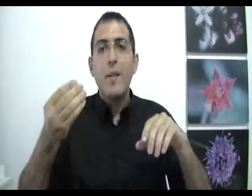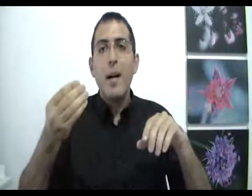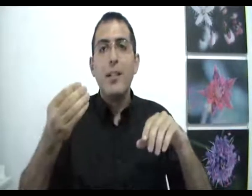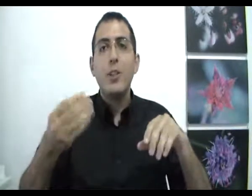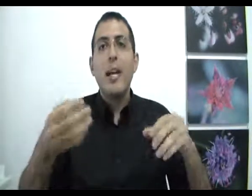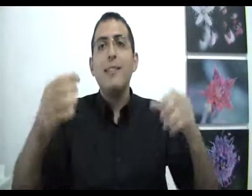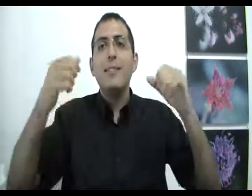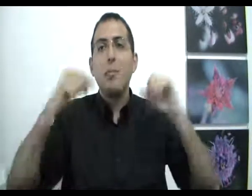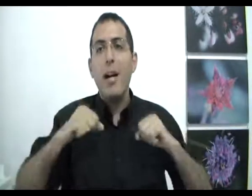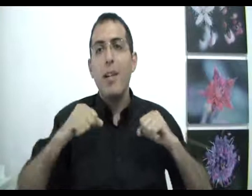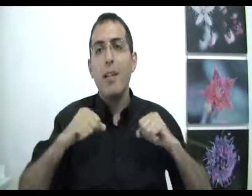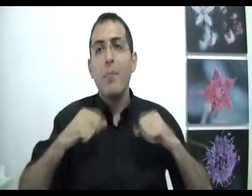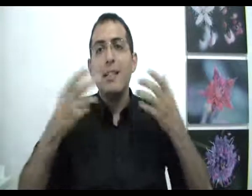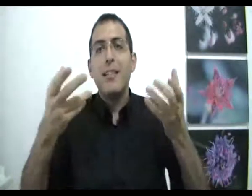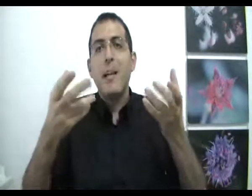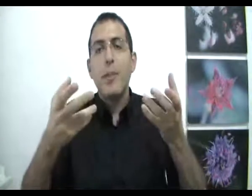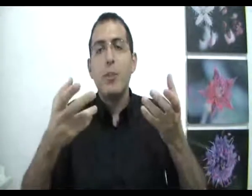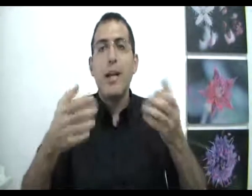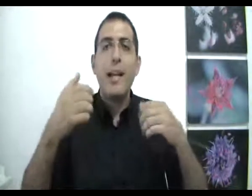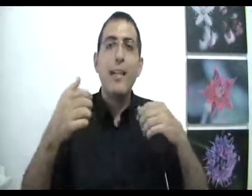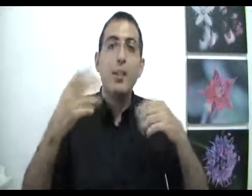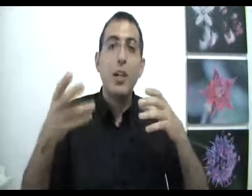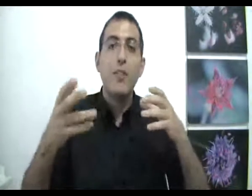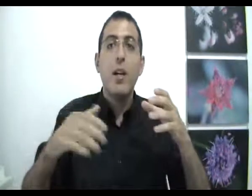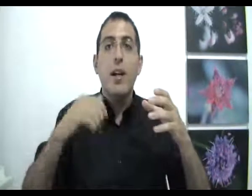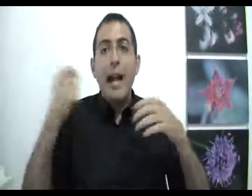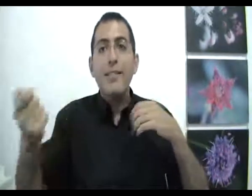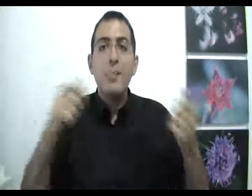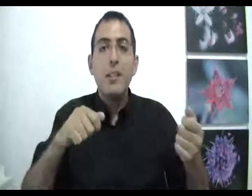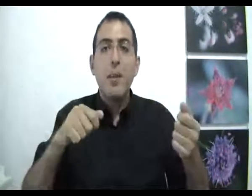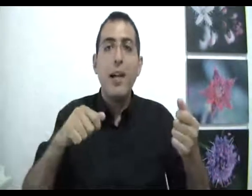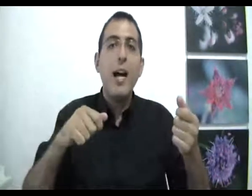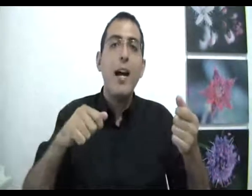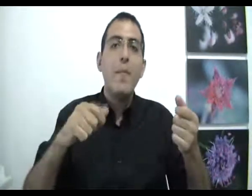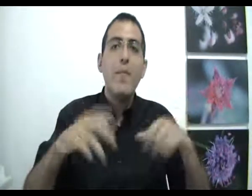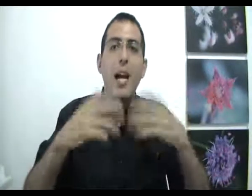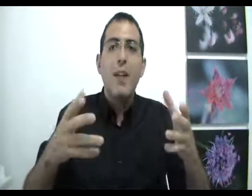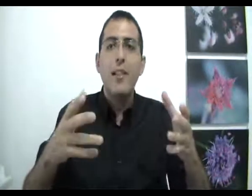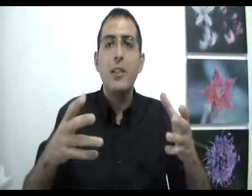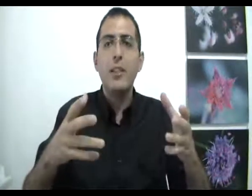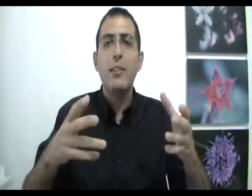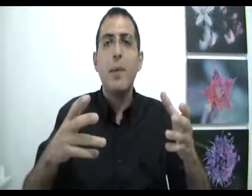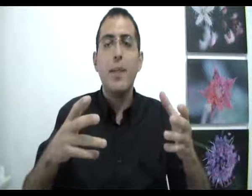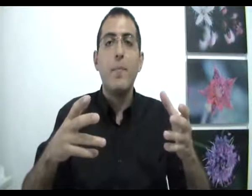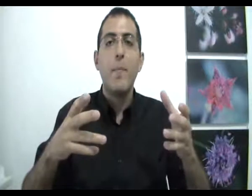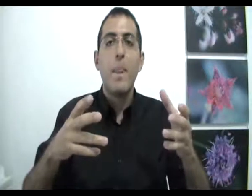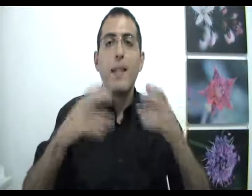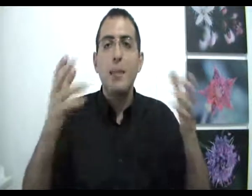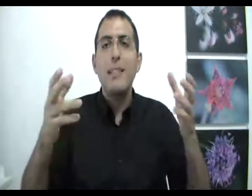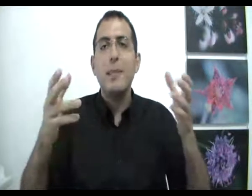אמרת שאין סיבה מצד האמת זאת אומרת להגיד תקשיב אין סיבה שמכריחה אבל יש איזה סיבה זה בעצם